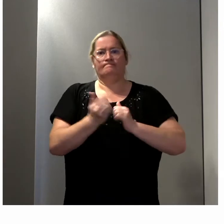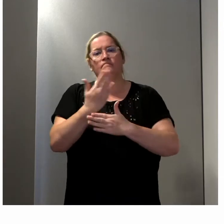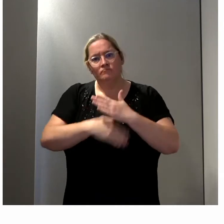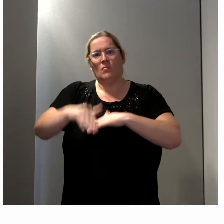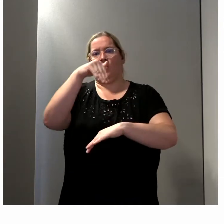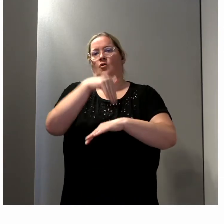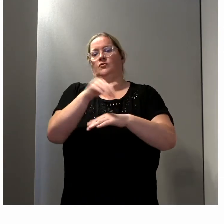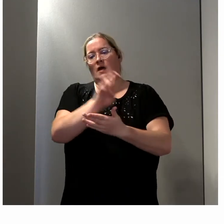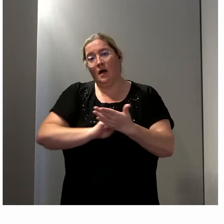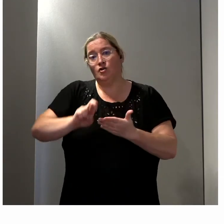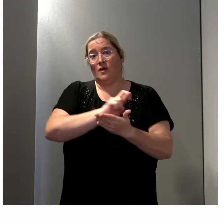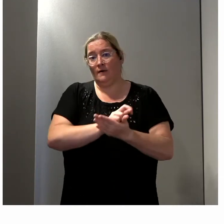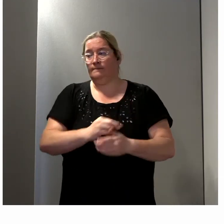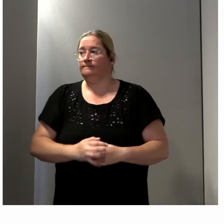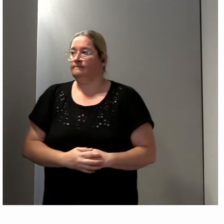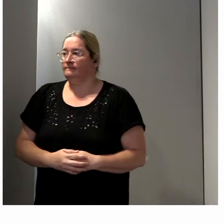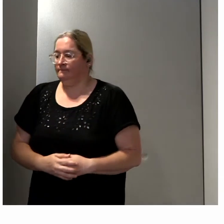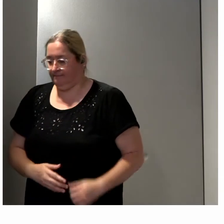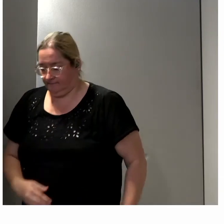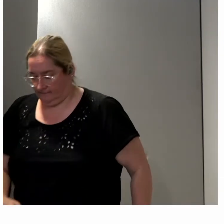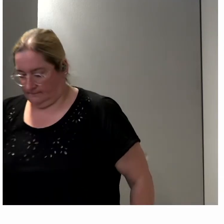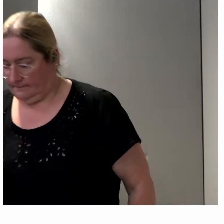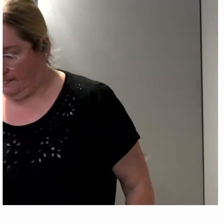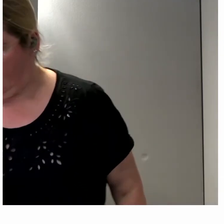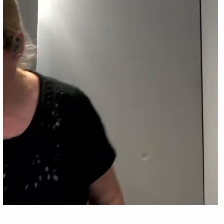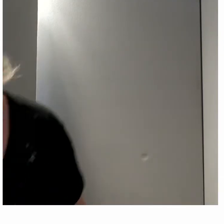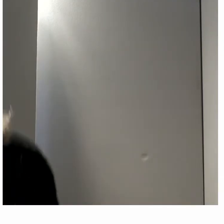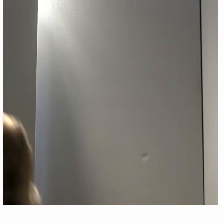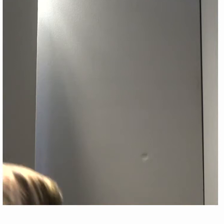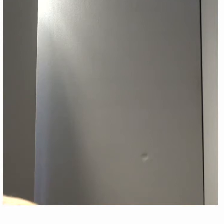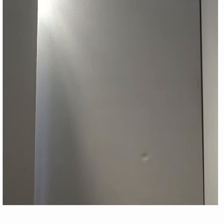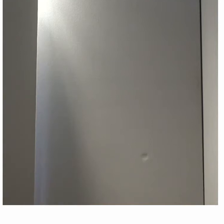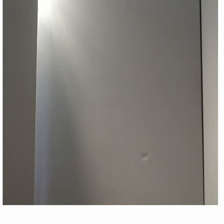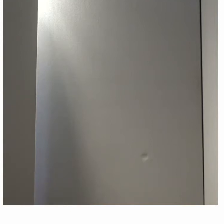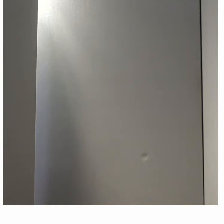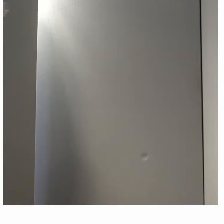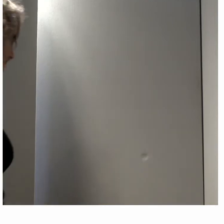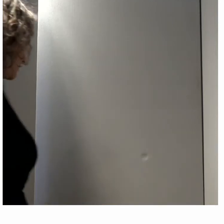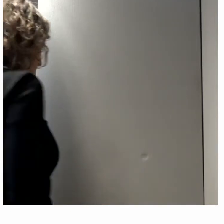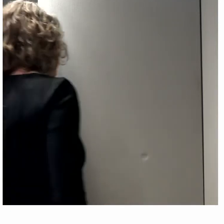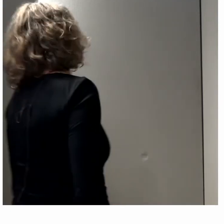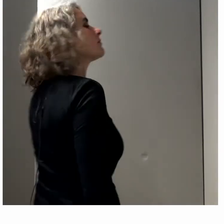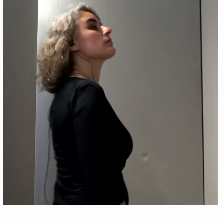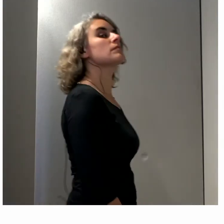Conseil régional. Alors, vous souhaitiez que j'évoque la représentativité des personnes handicapées